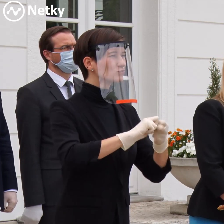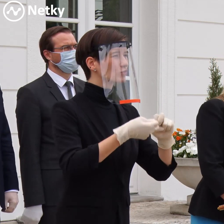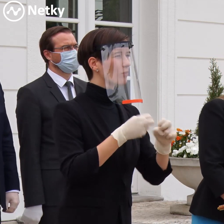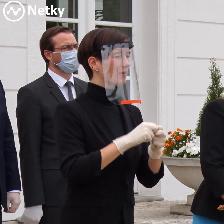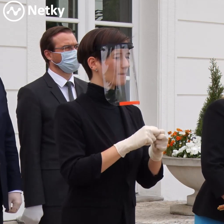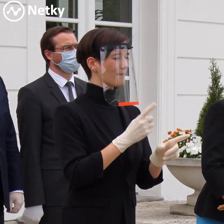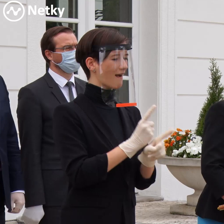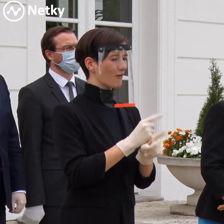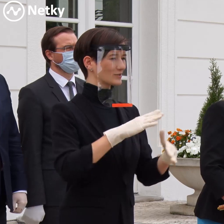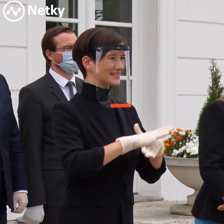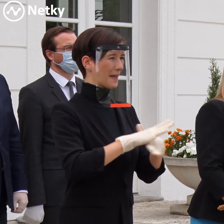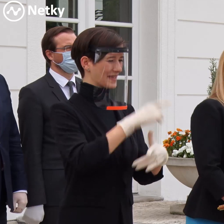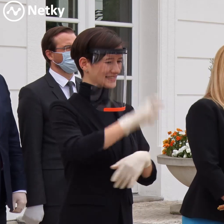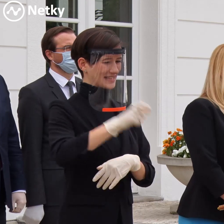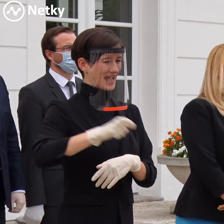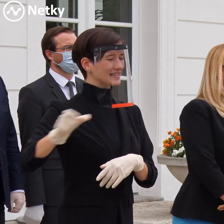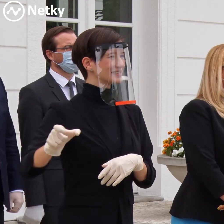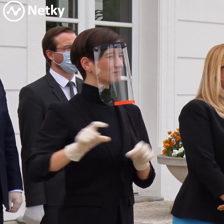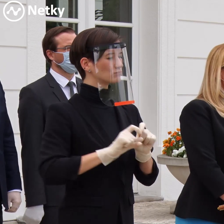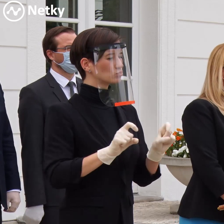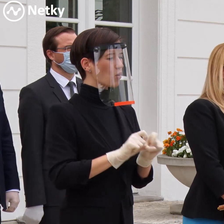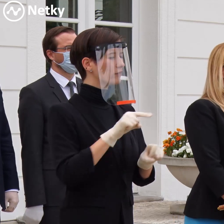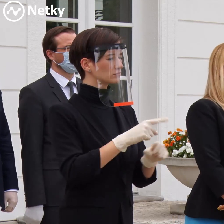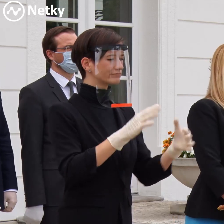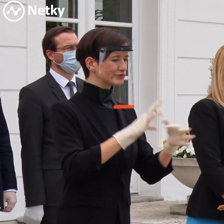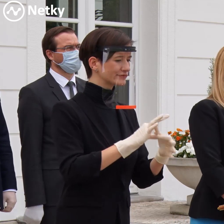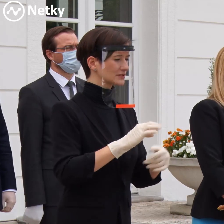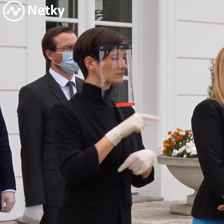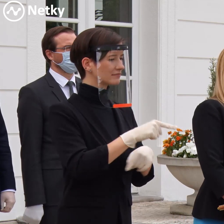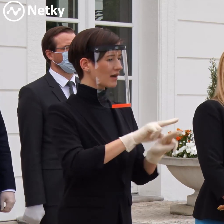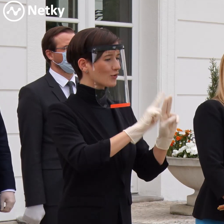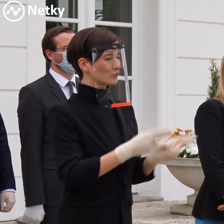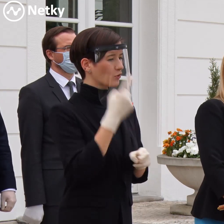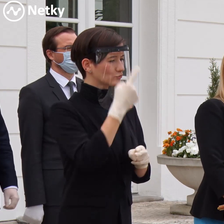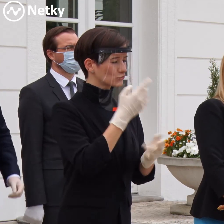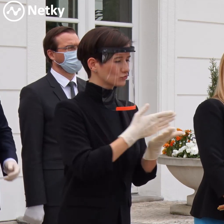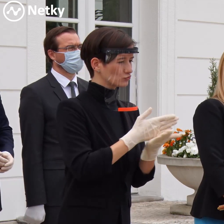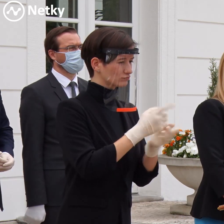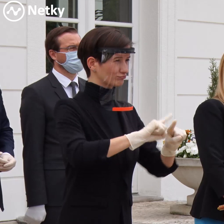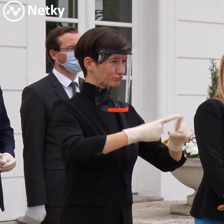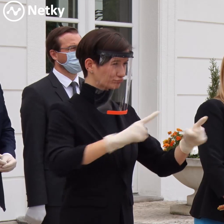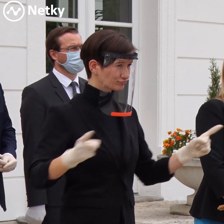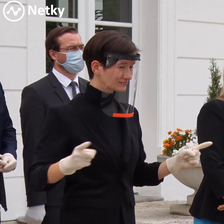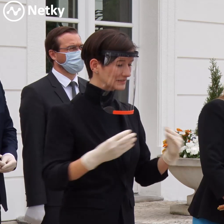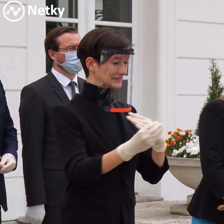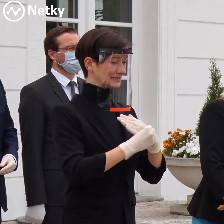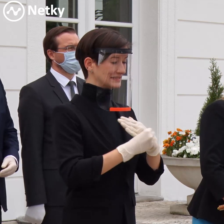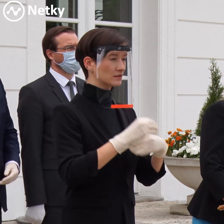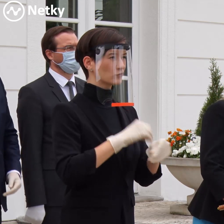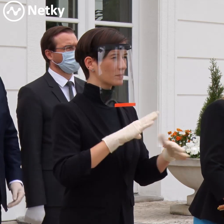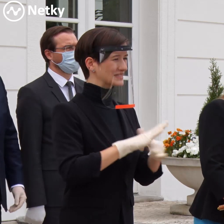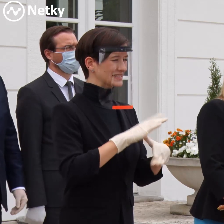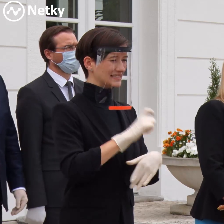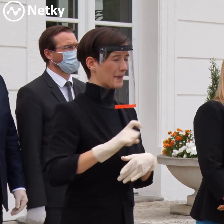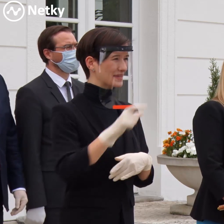personálu, pretože od jednotlivých preváckovateľov bolo avizované, že sú kapacitne podimenzovaní v podstate